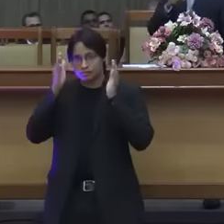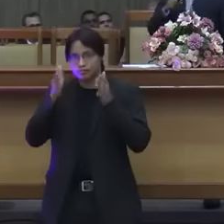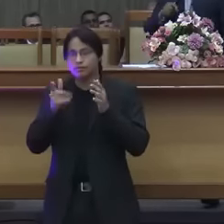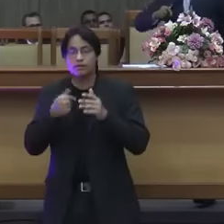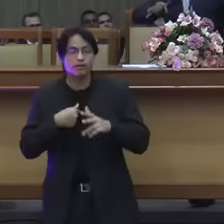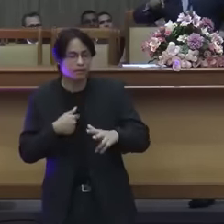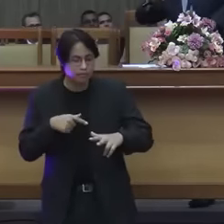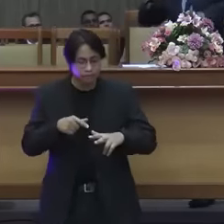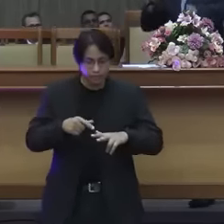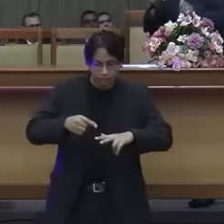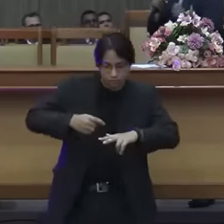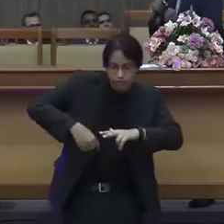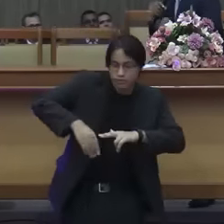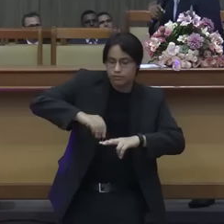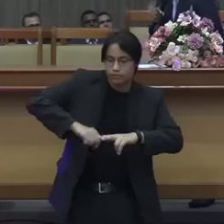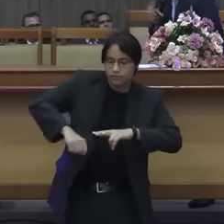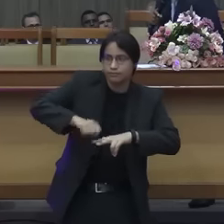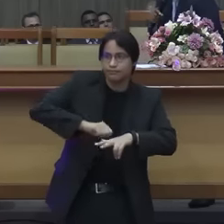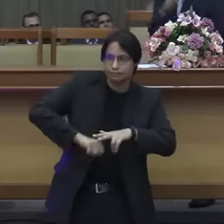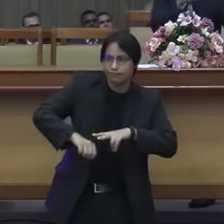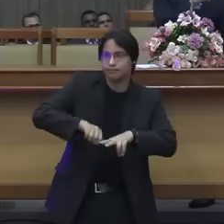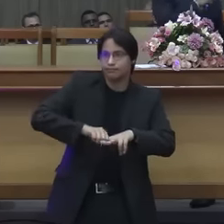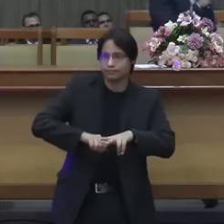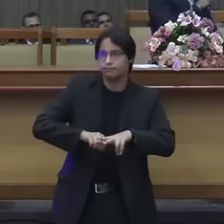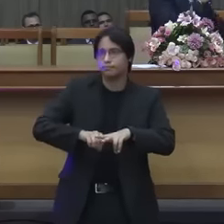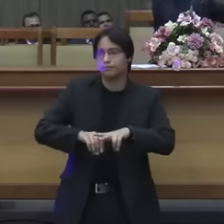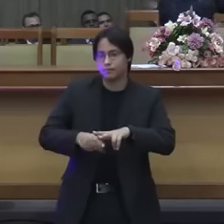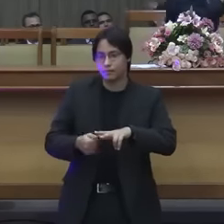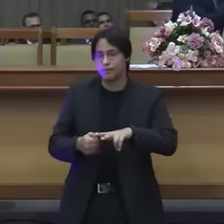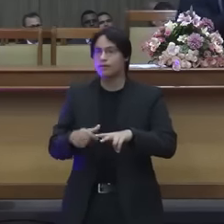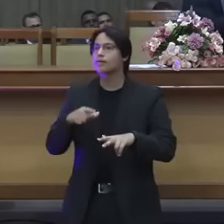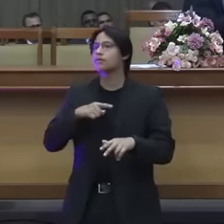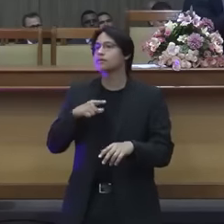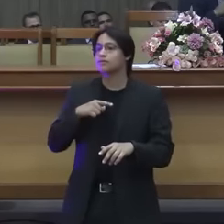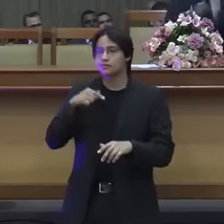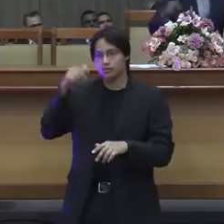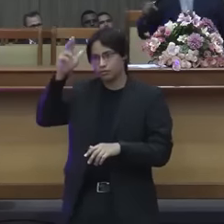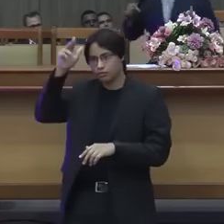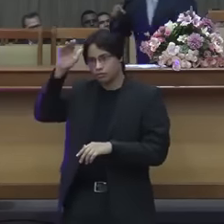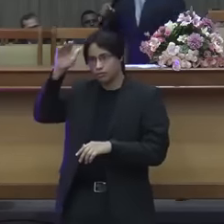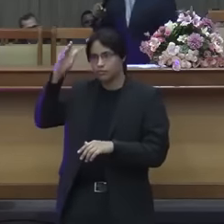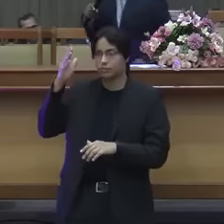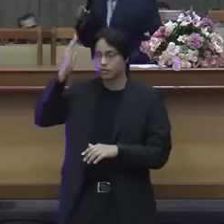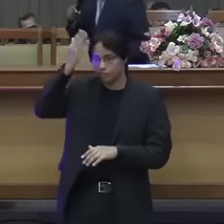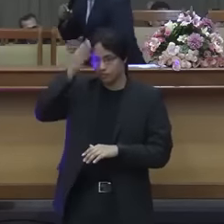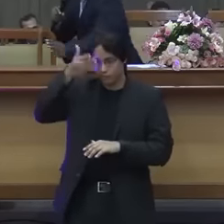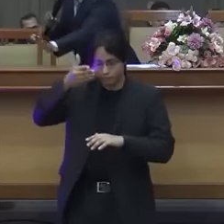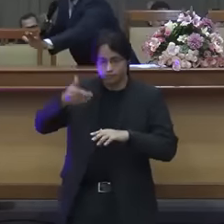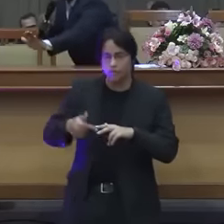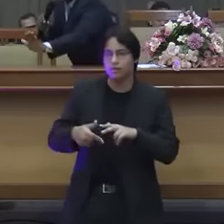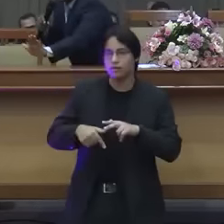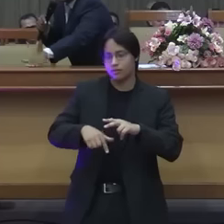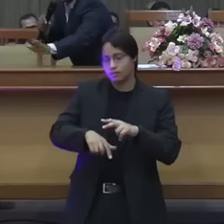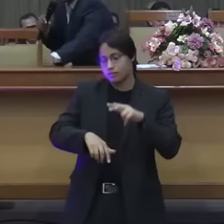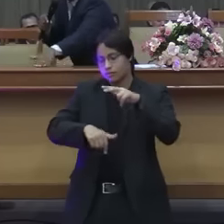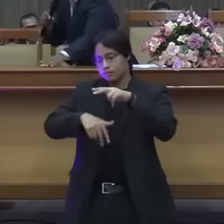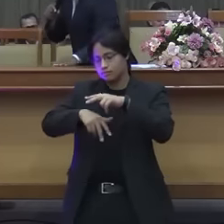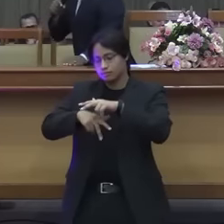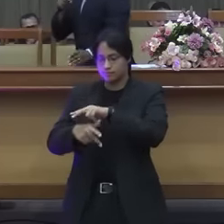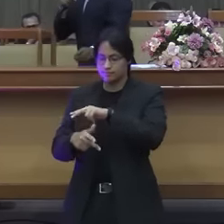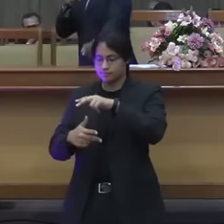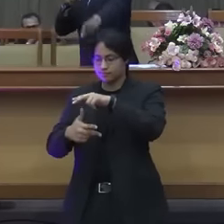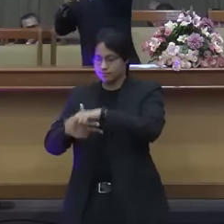feridas aí pegou o coitado botou em cima do jumentinho botou no ombro aí levou para a hospedaria e disse bota ele aqui